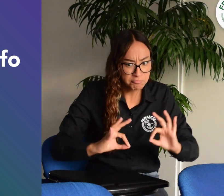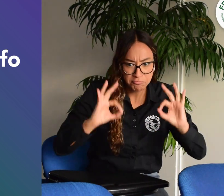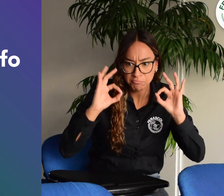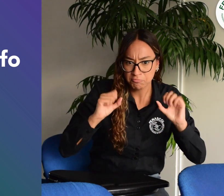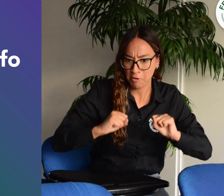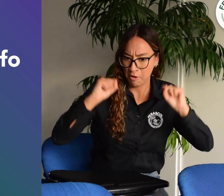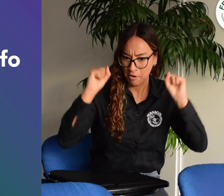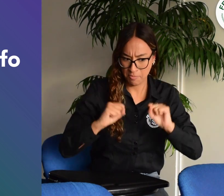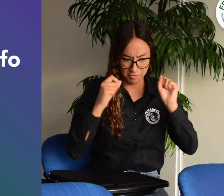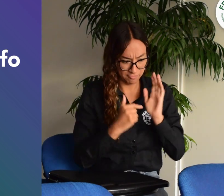y decisiones.